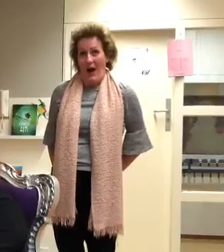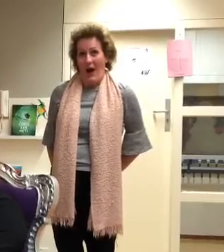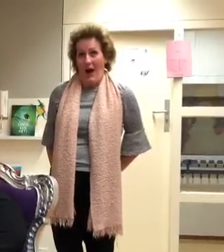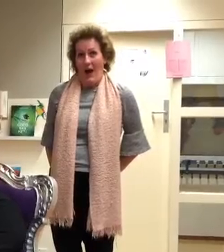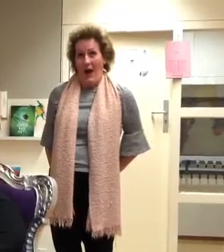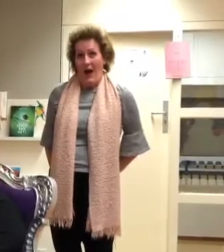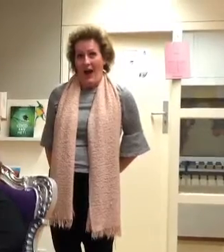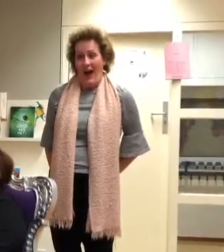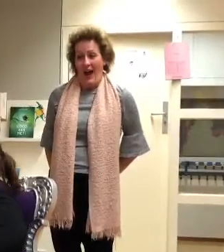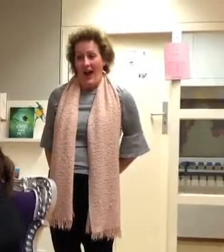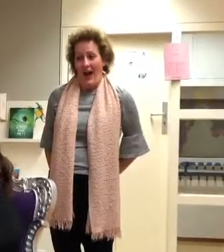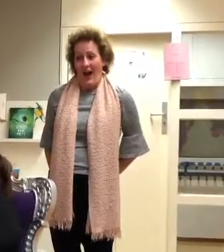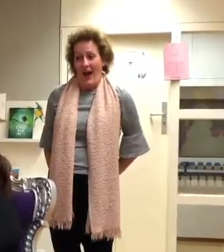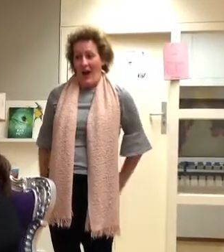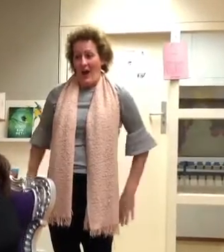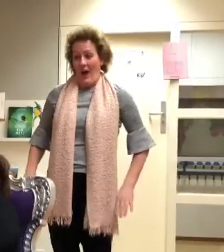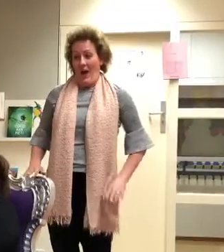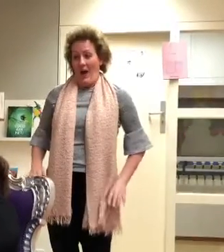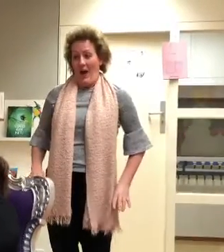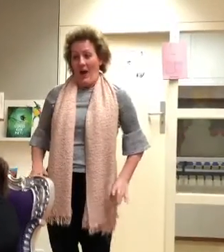Komen jullie gauw terug?